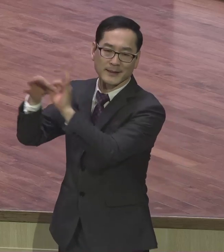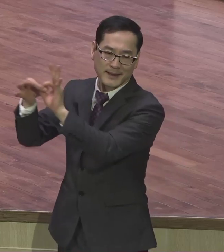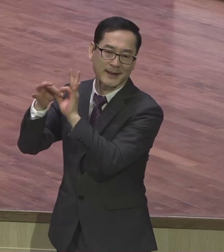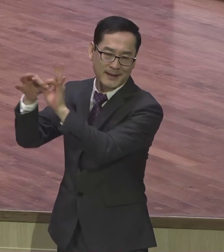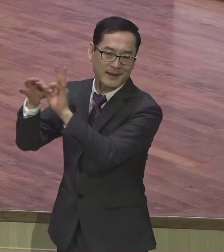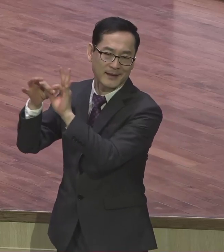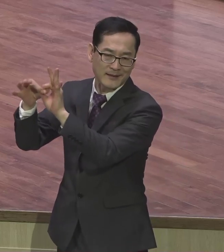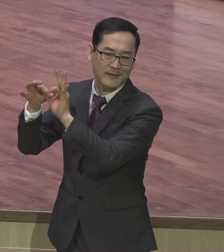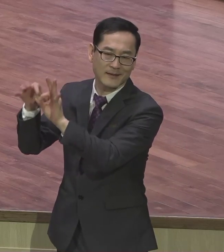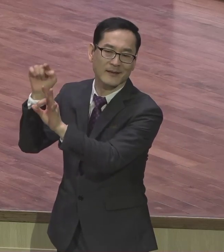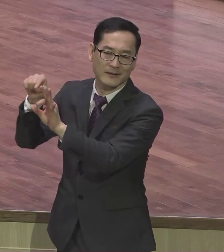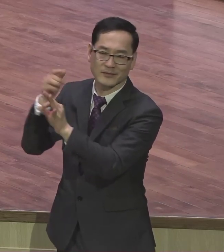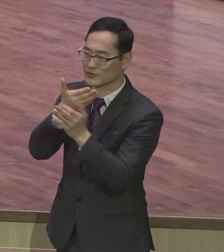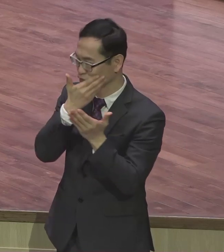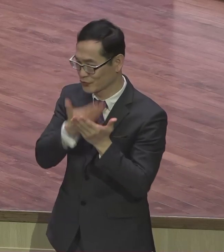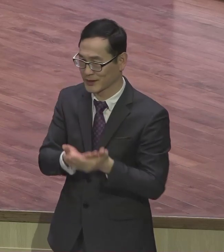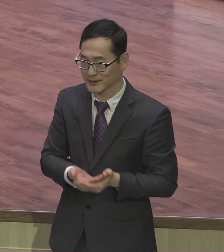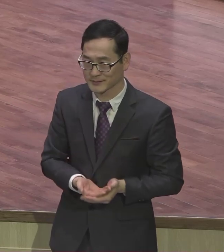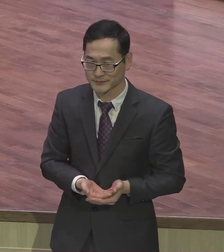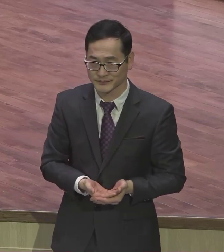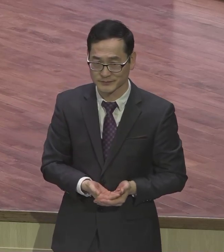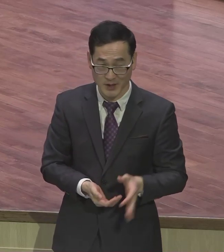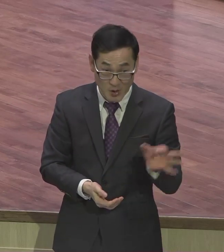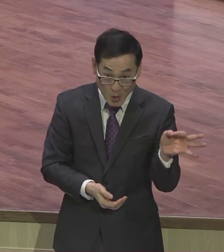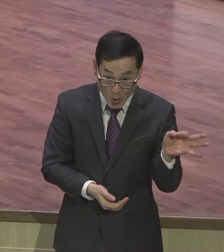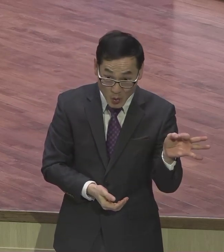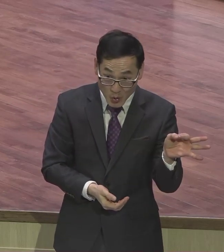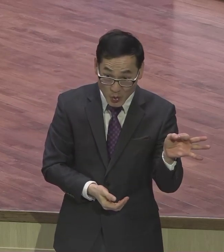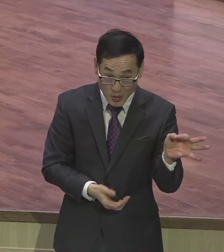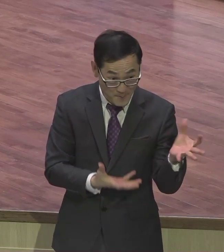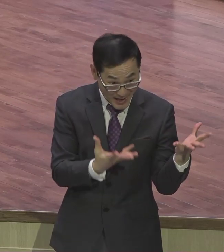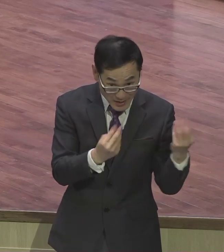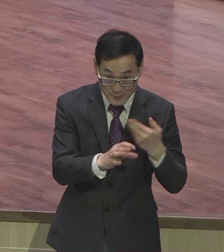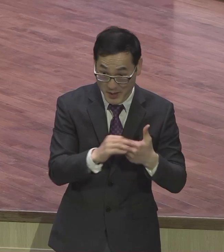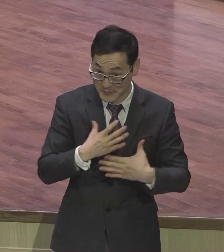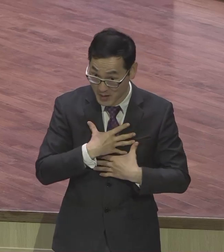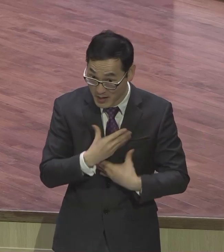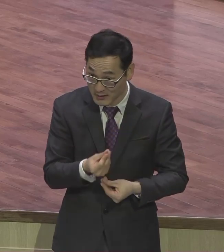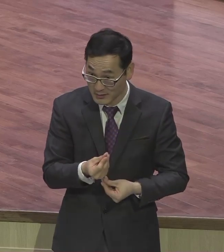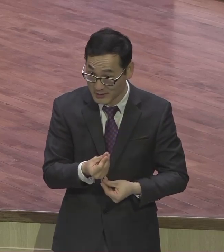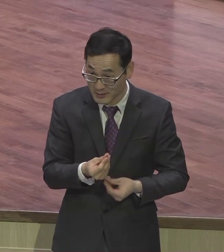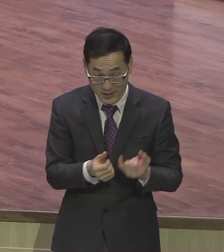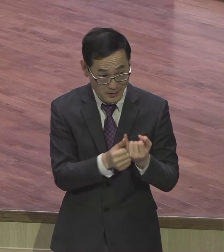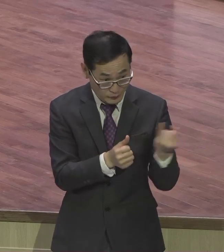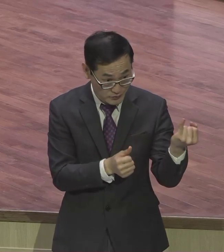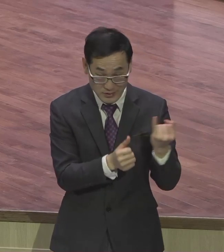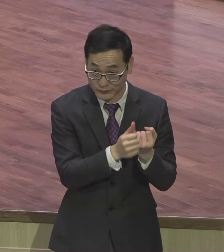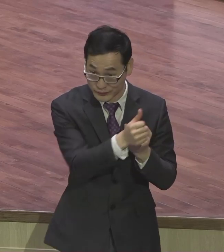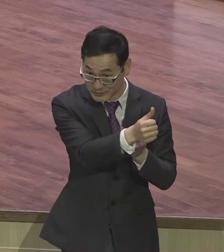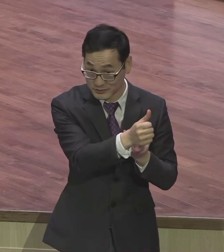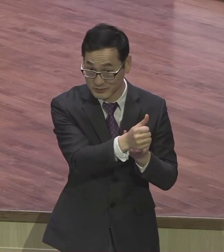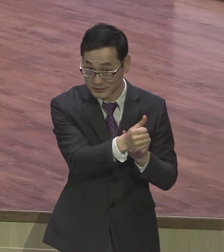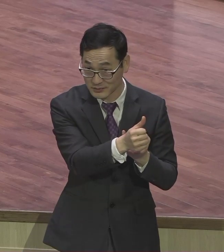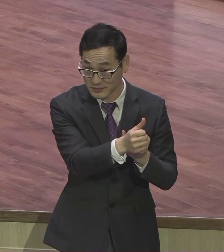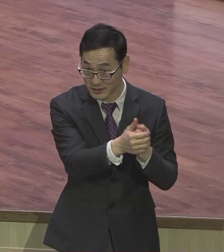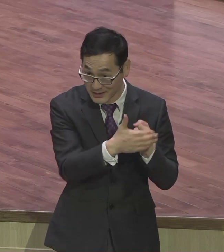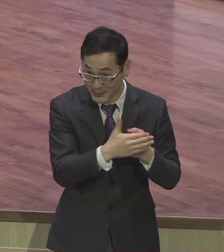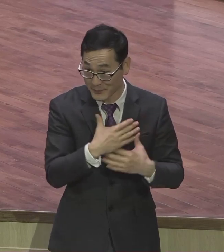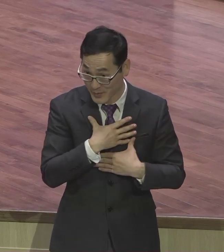아니에요 남편이 아내가 아니라고요 그런데 일시적인 거예요 근본적인 것은 하나님과 나와의 관계예요